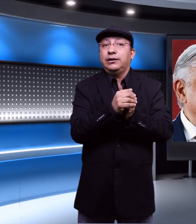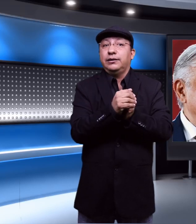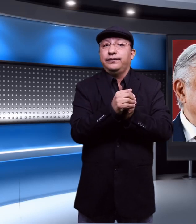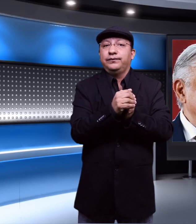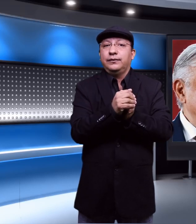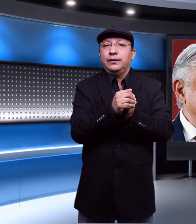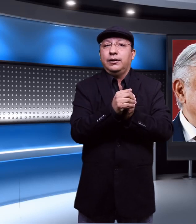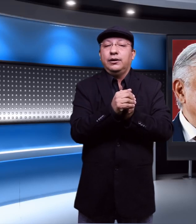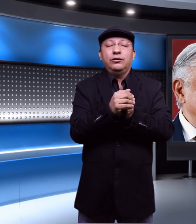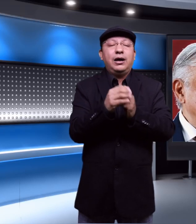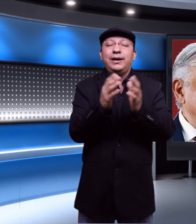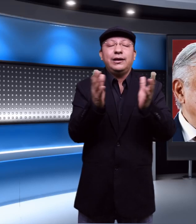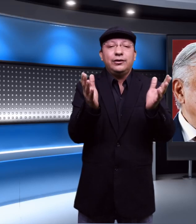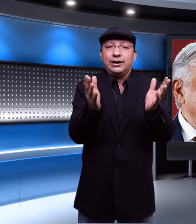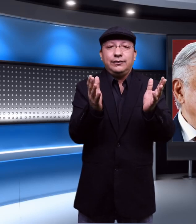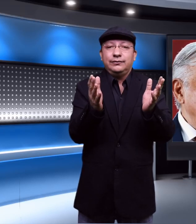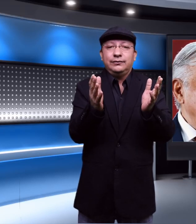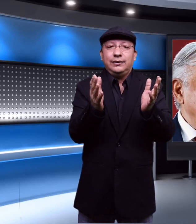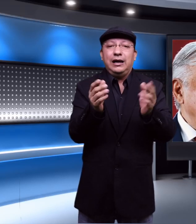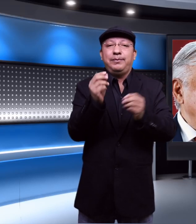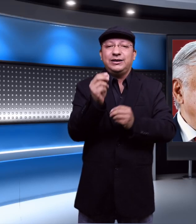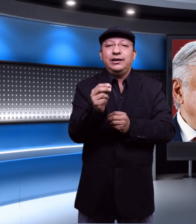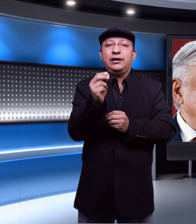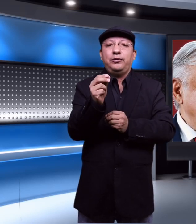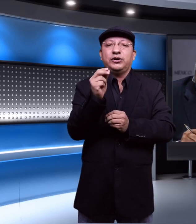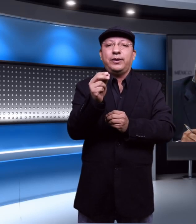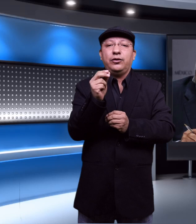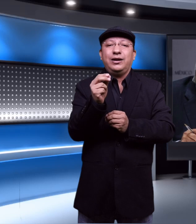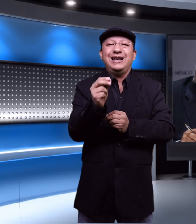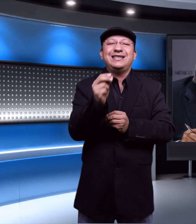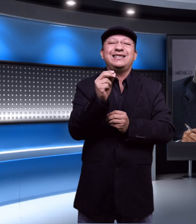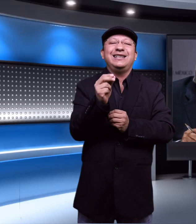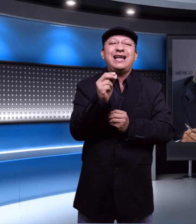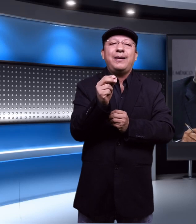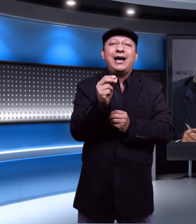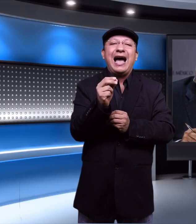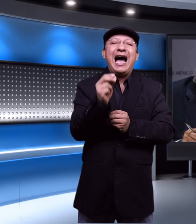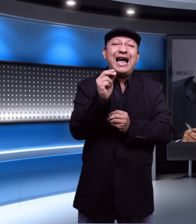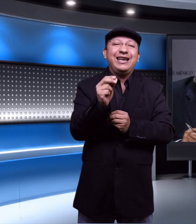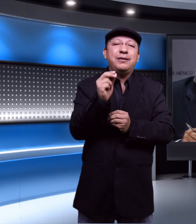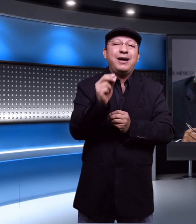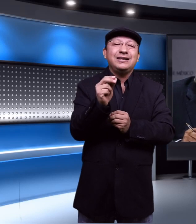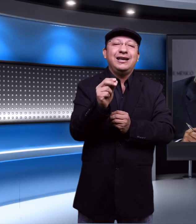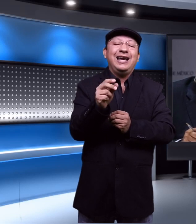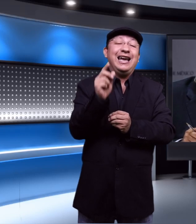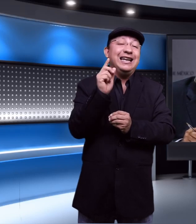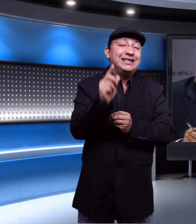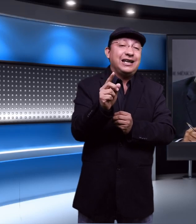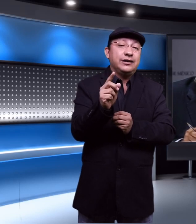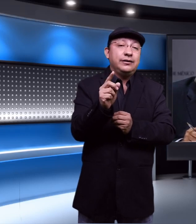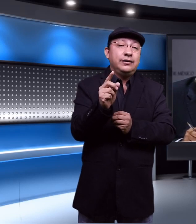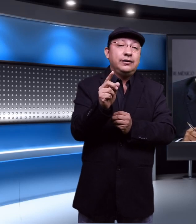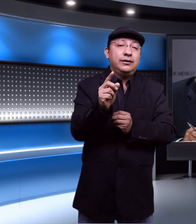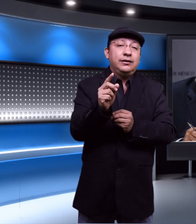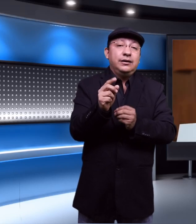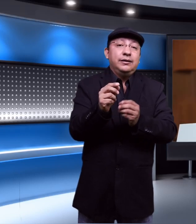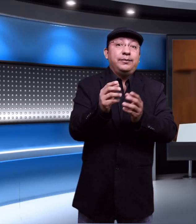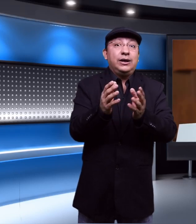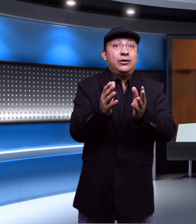no había de otra el presidente López Obrador necesitaba a alguien más en el SAT pero